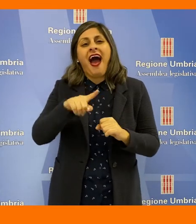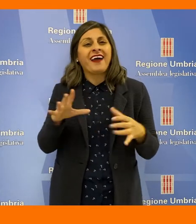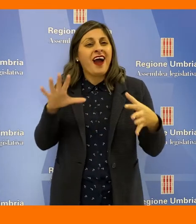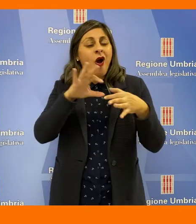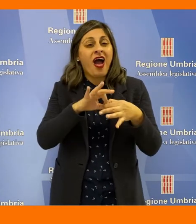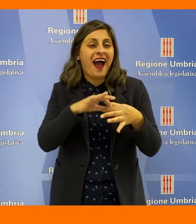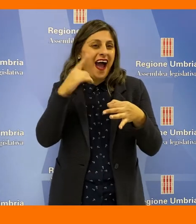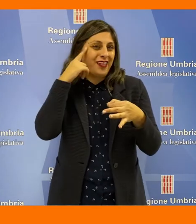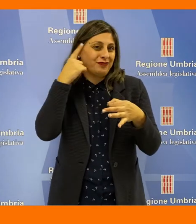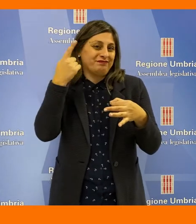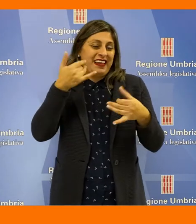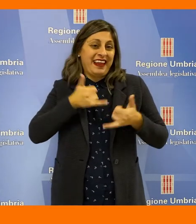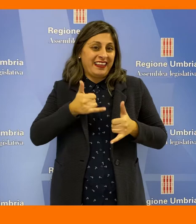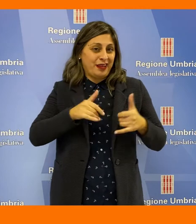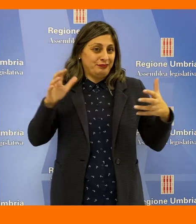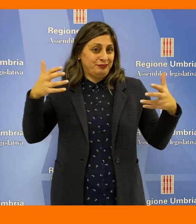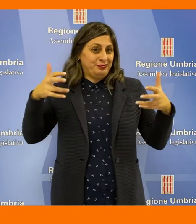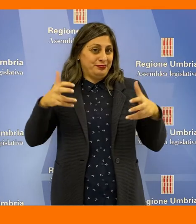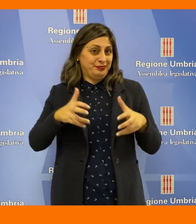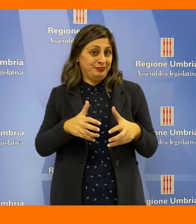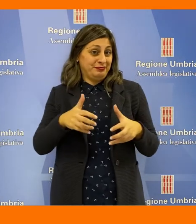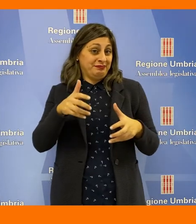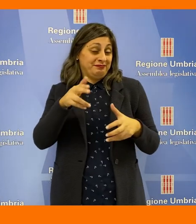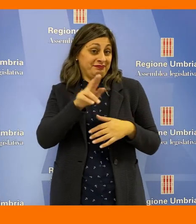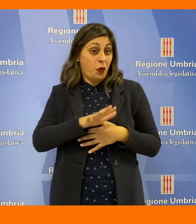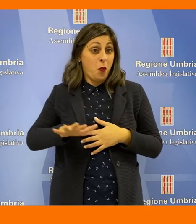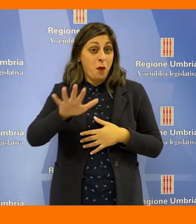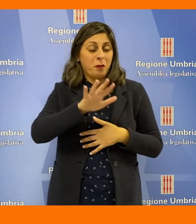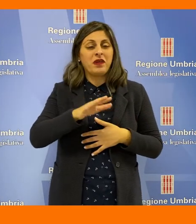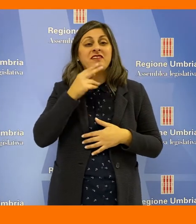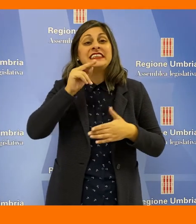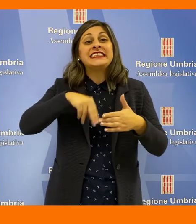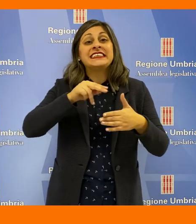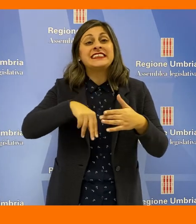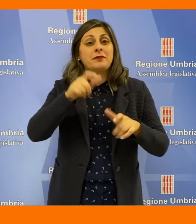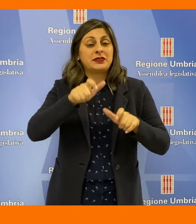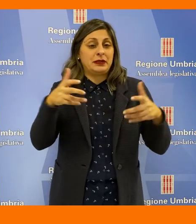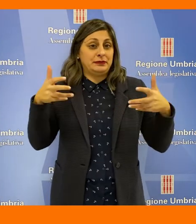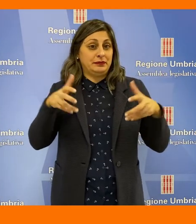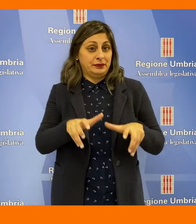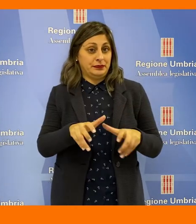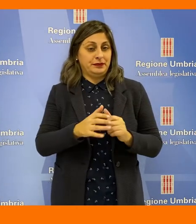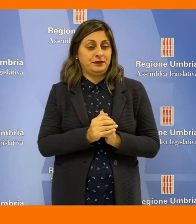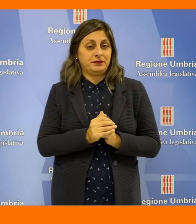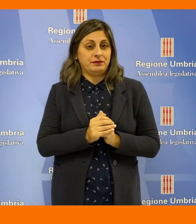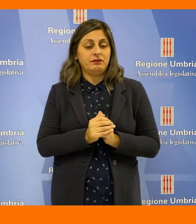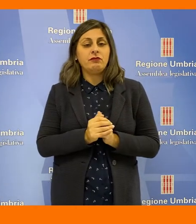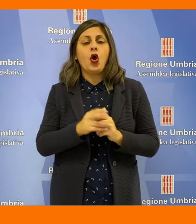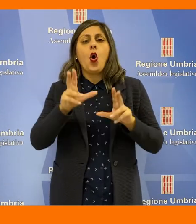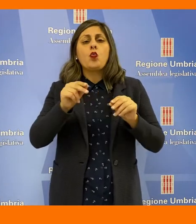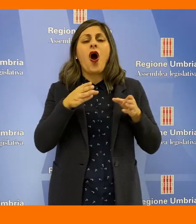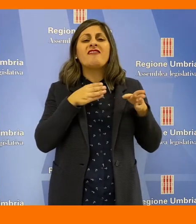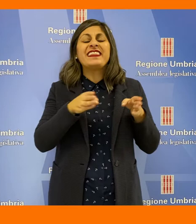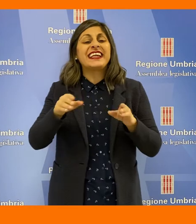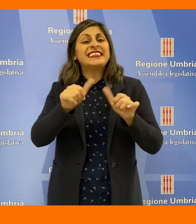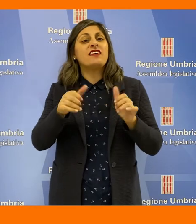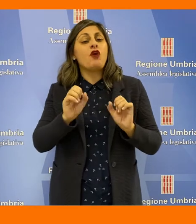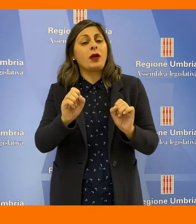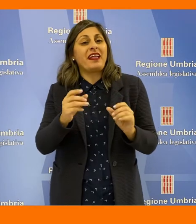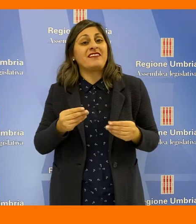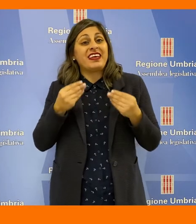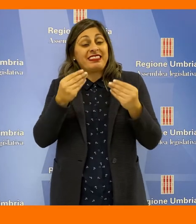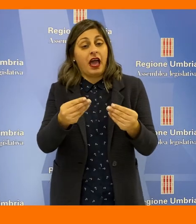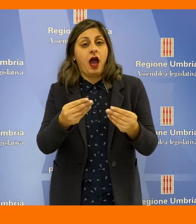considerazioni legate al problema della denatalità, che sta progressivamente riducendo il numero degli iscritti. Il parere favorevole per i nuovi